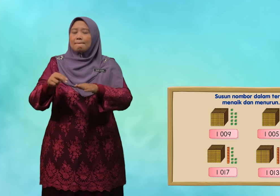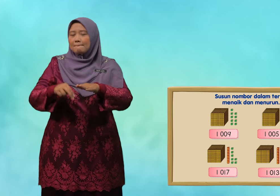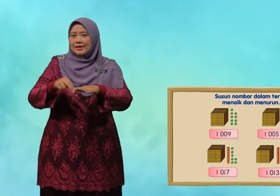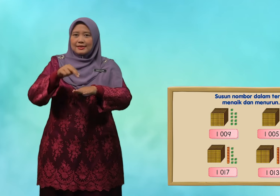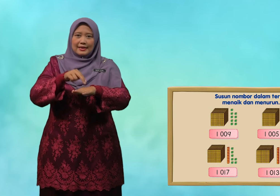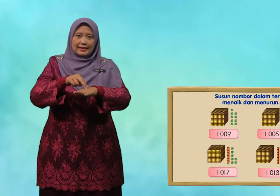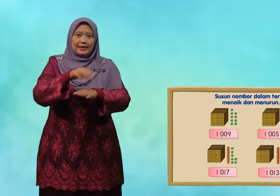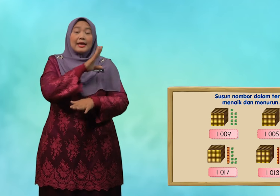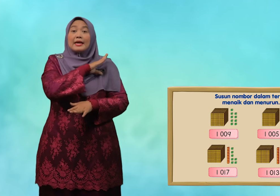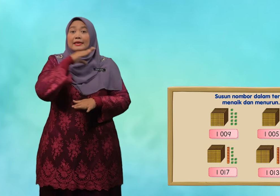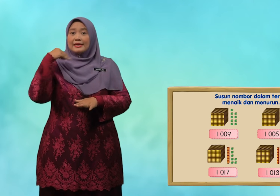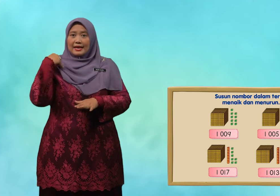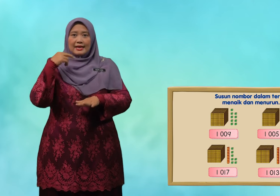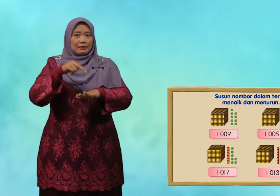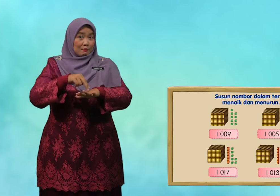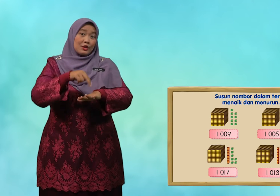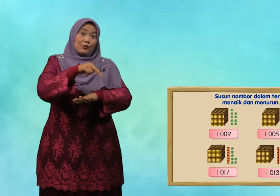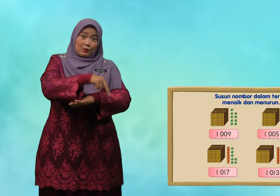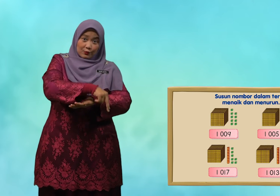menaik dan menurun